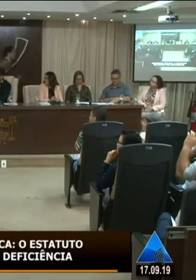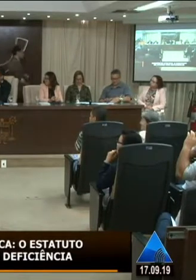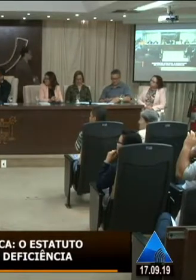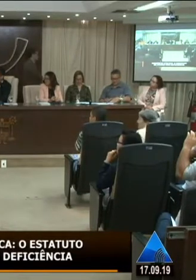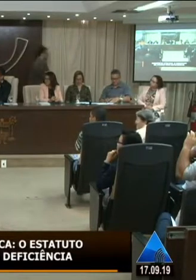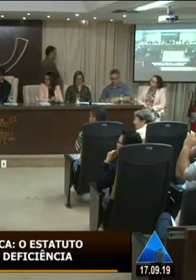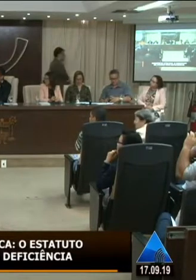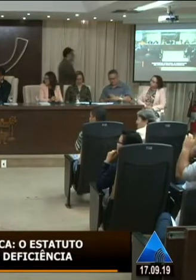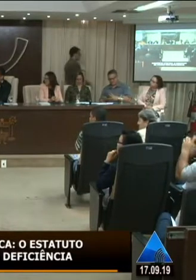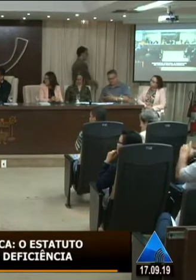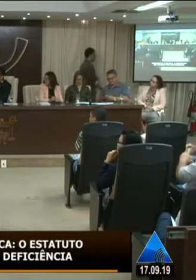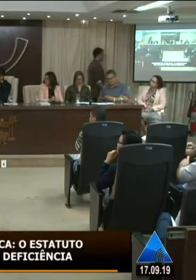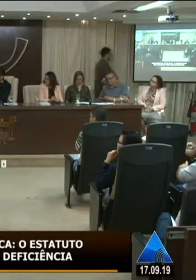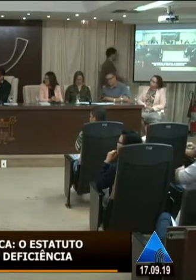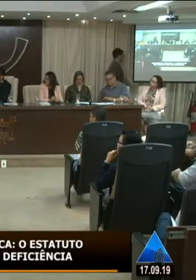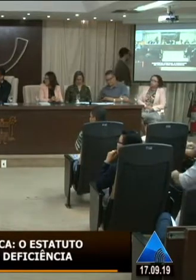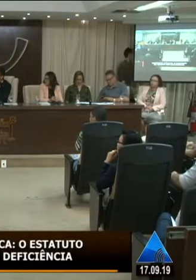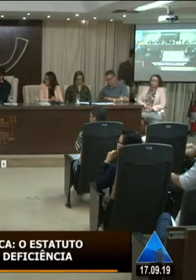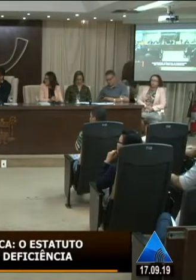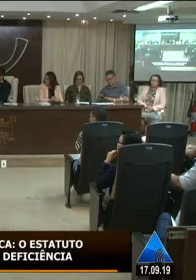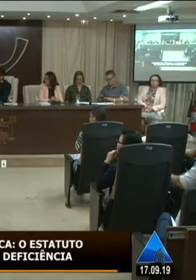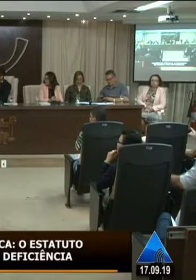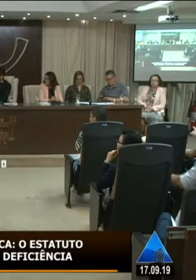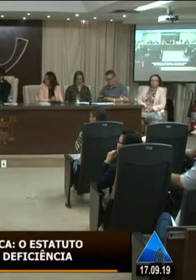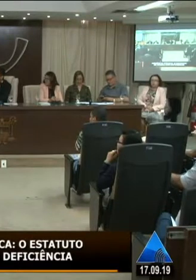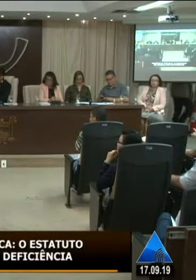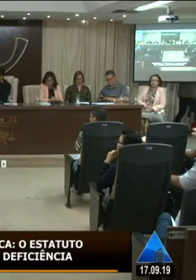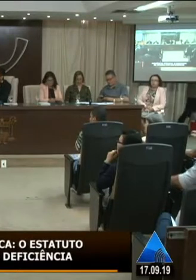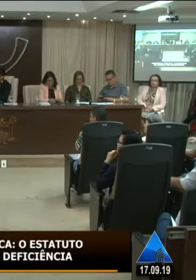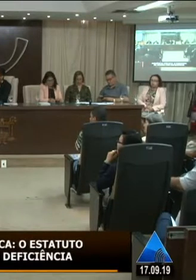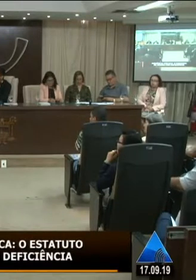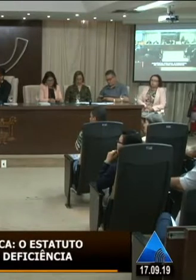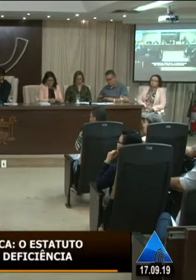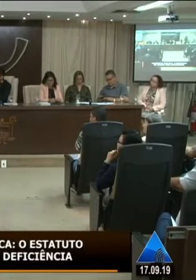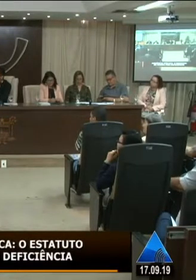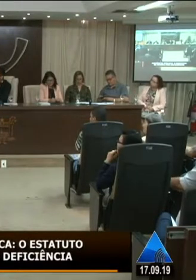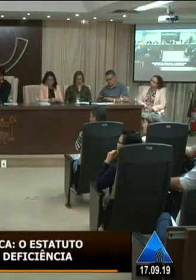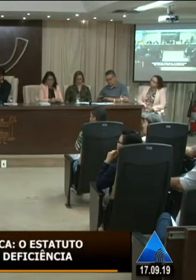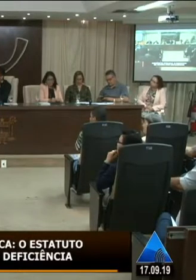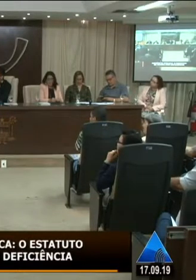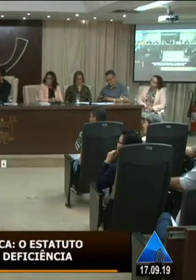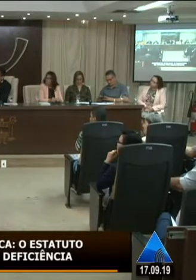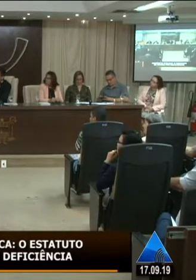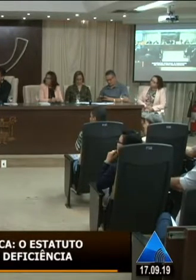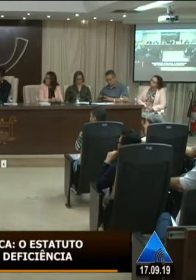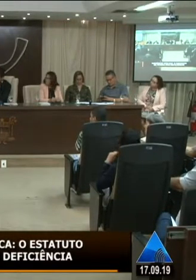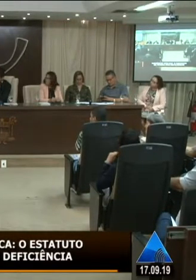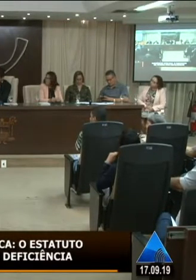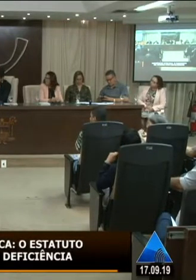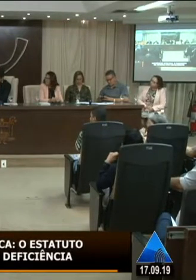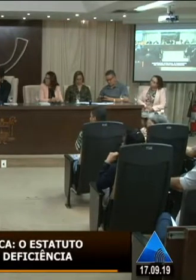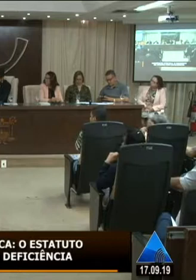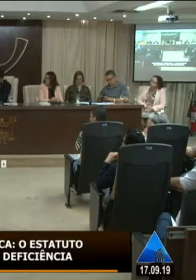Primeiramente, gostaria de saudar a mesa, o deputado Alisson, por esse momento. Minha querida amiga